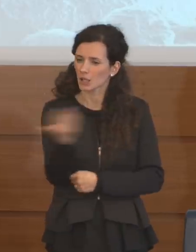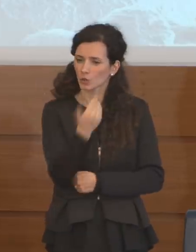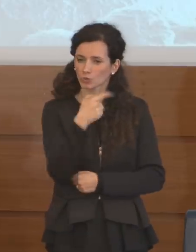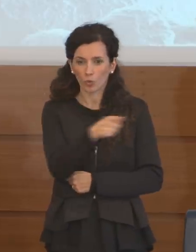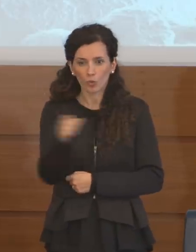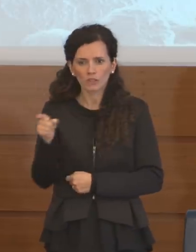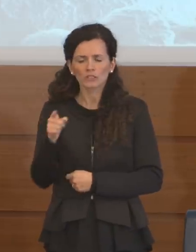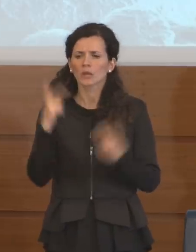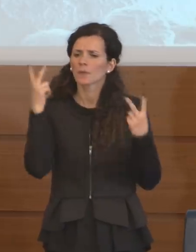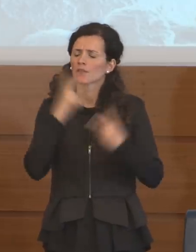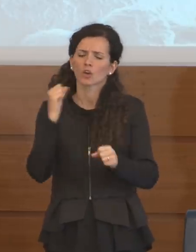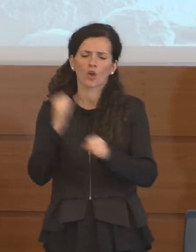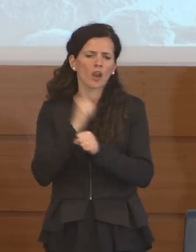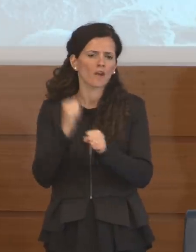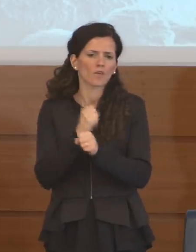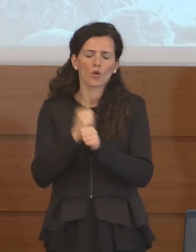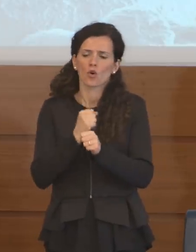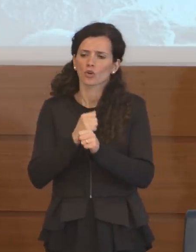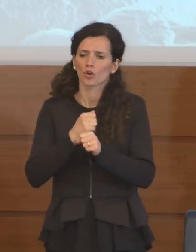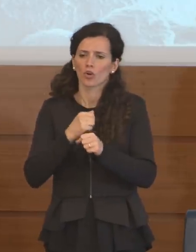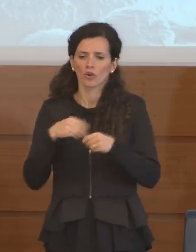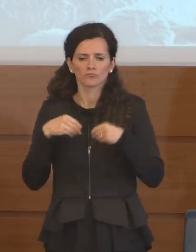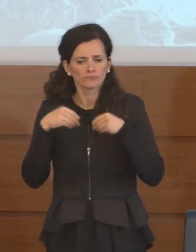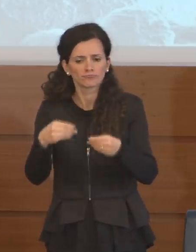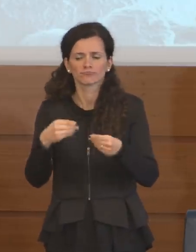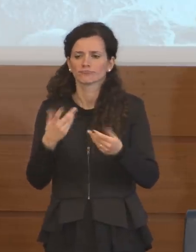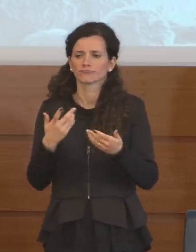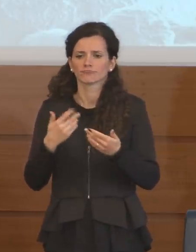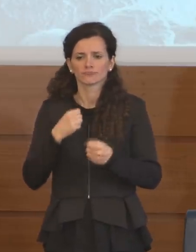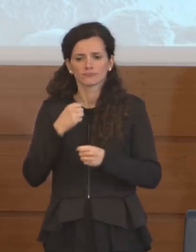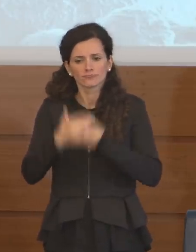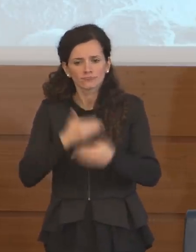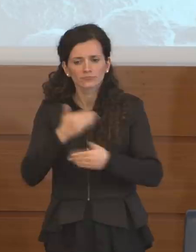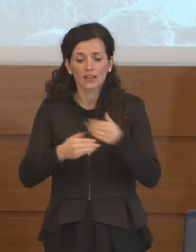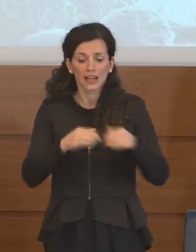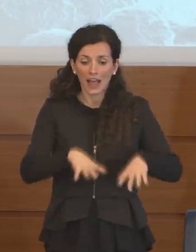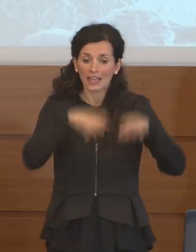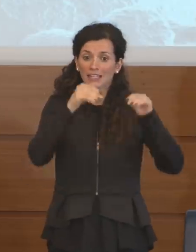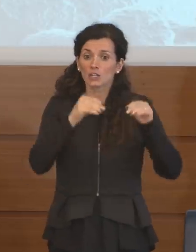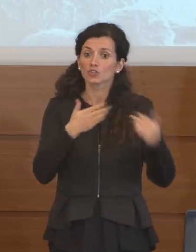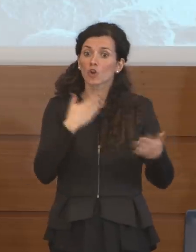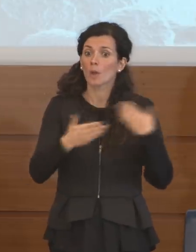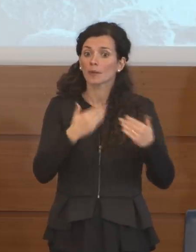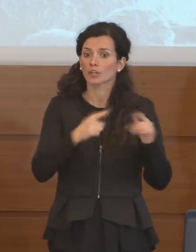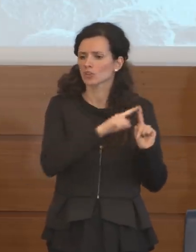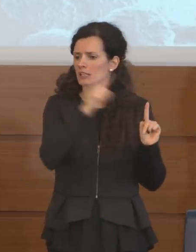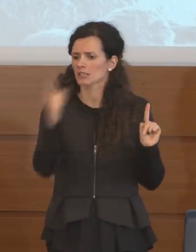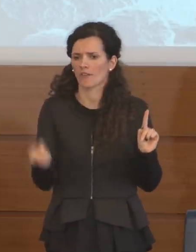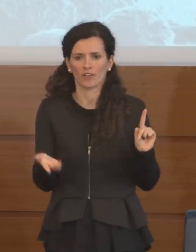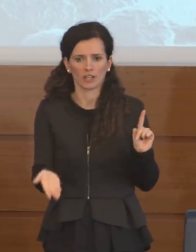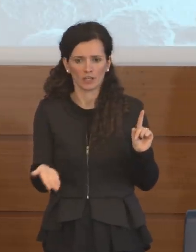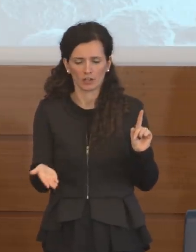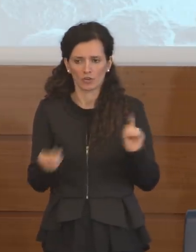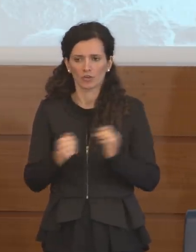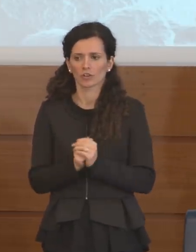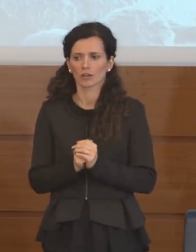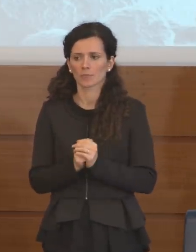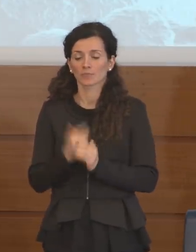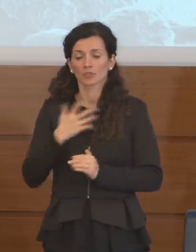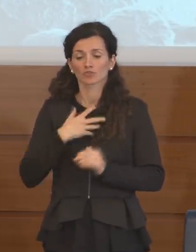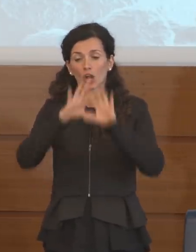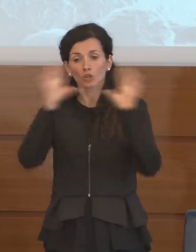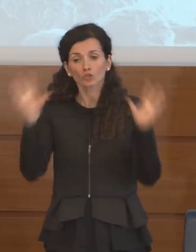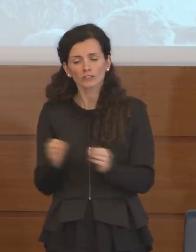per lo straordinario contributo che stanno dando dall'inizio dell'emergenza. Abbiamo un